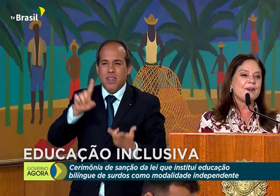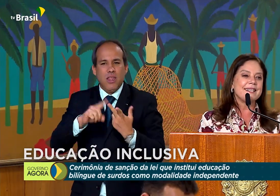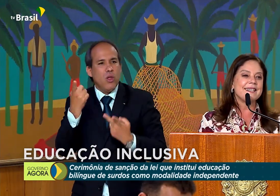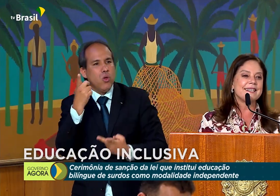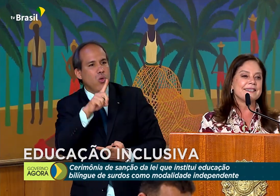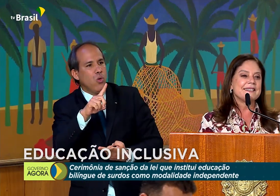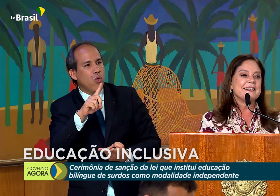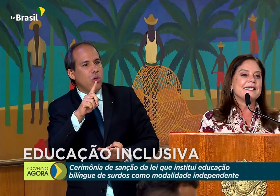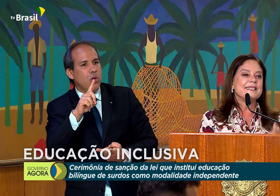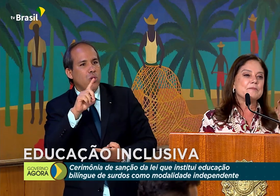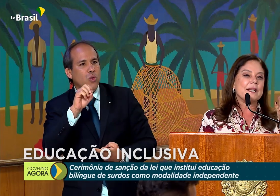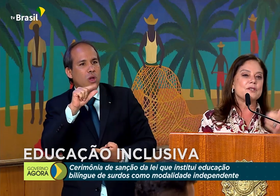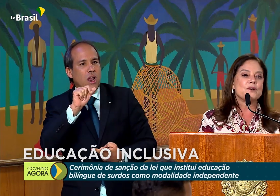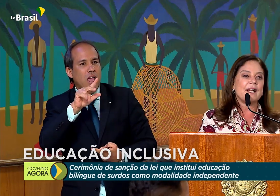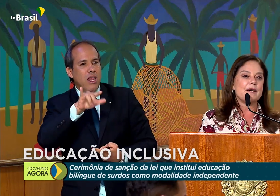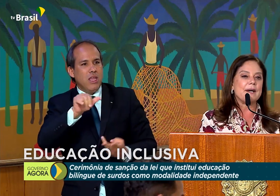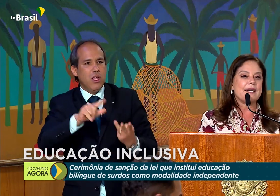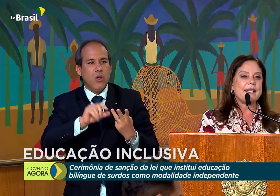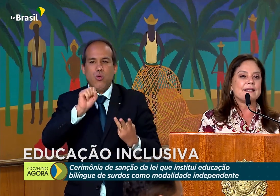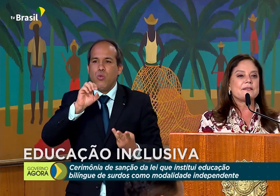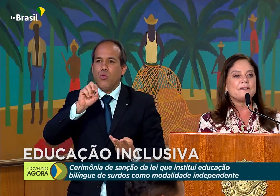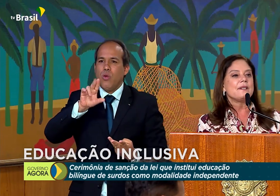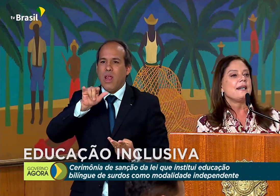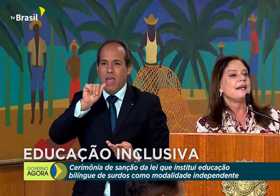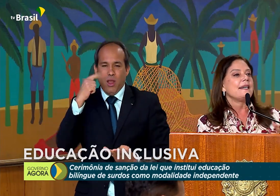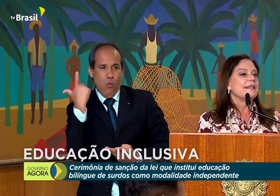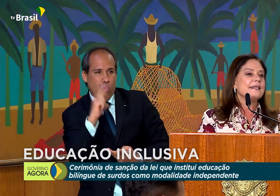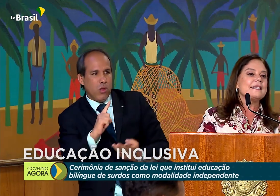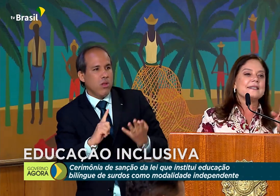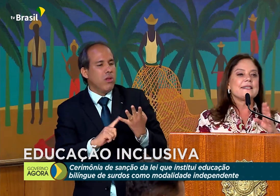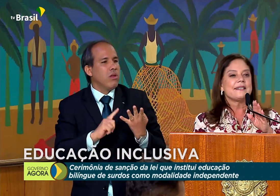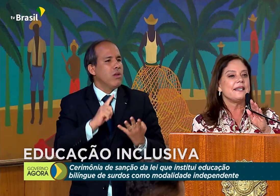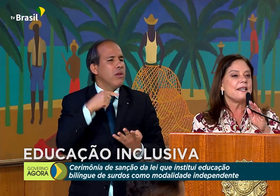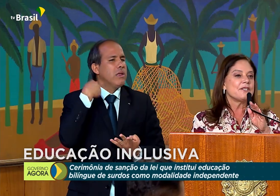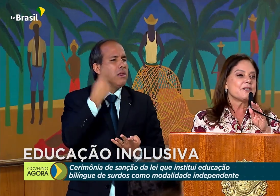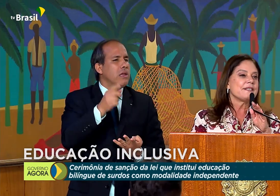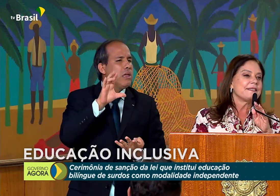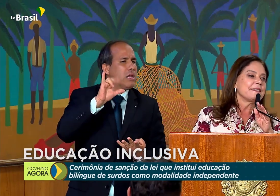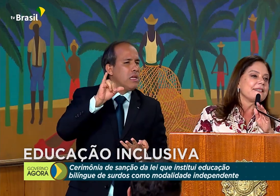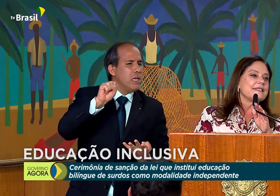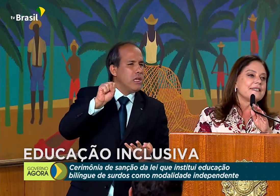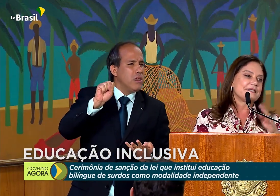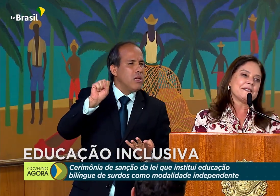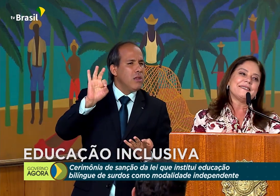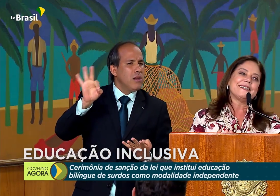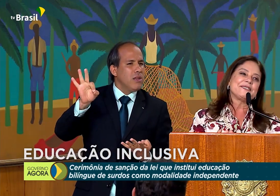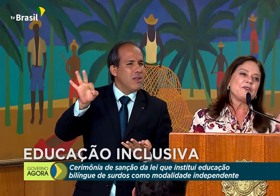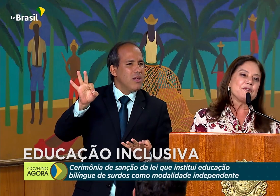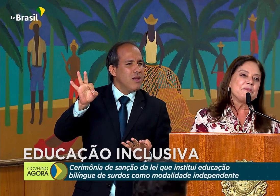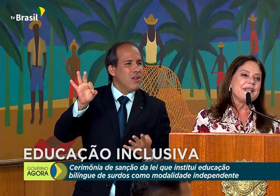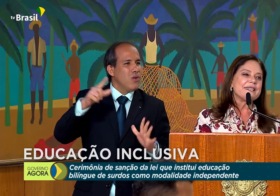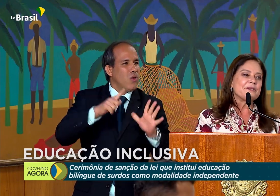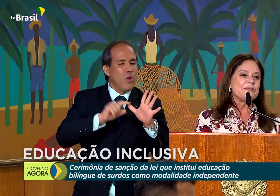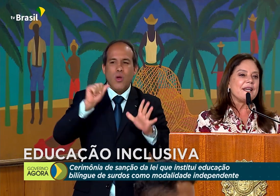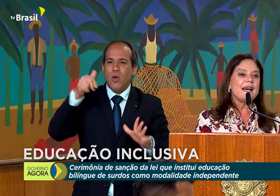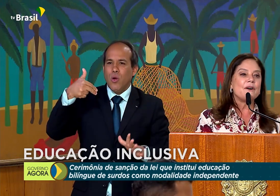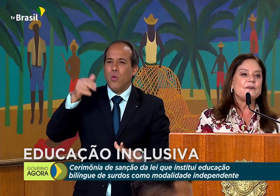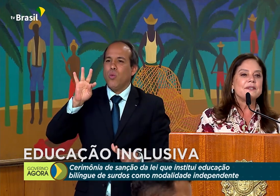Dorinha, deputada Soraya Manato, Cris, Antônio Brito, Léo,